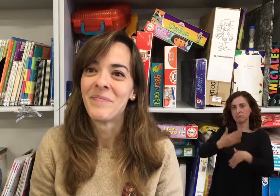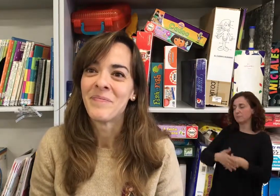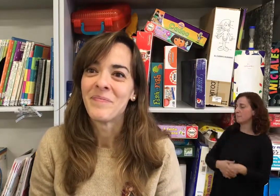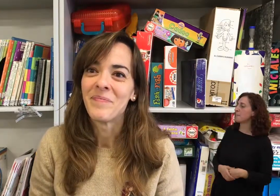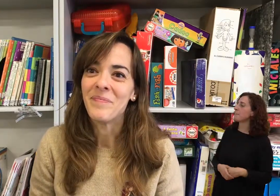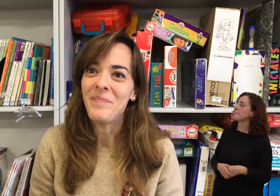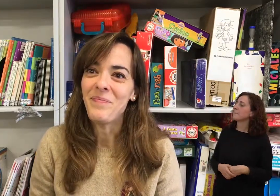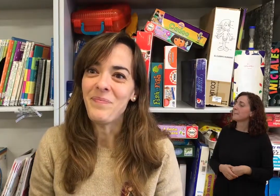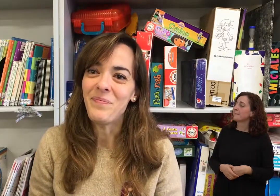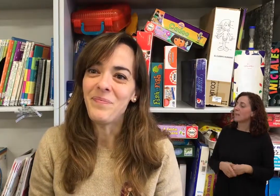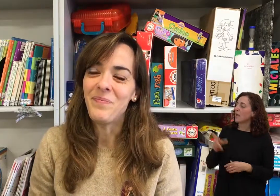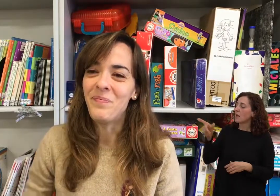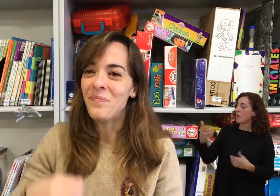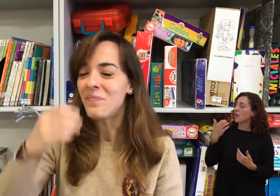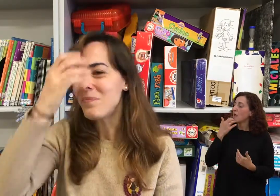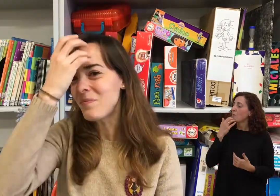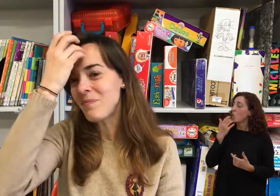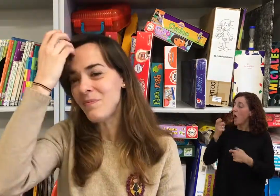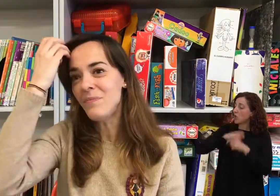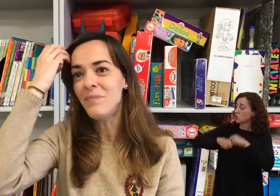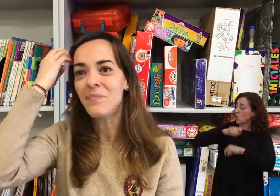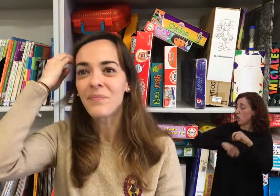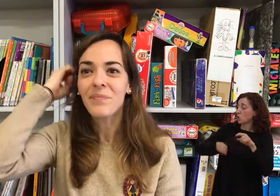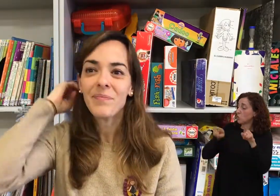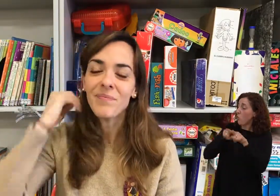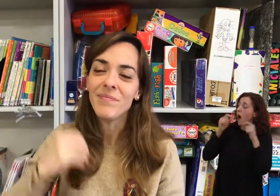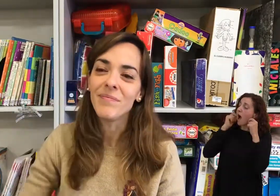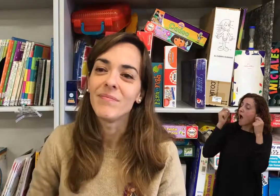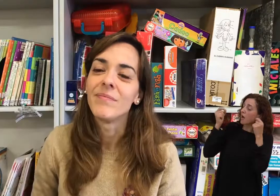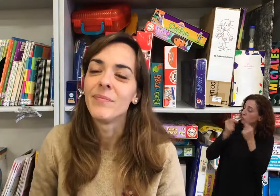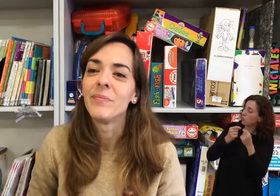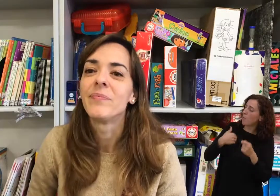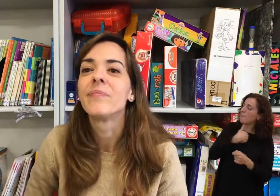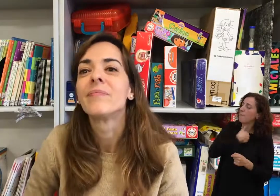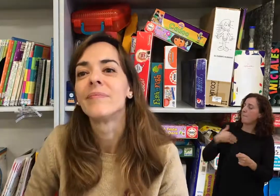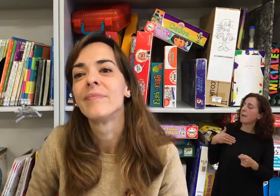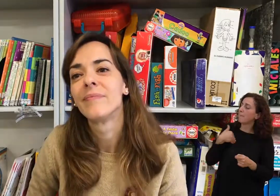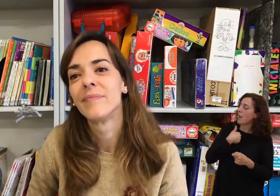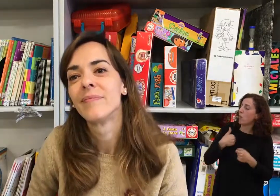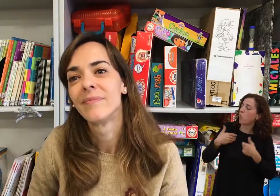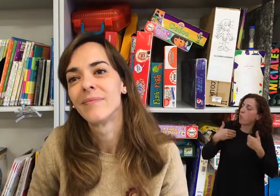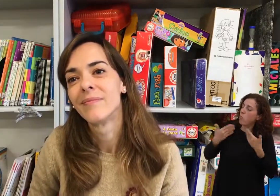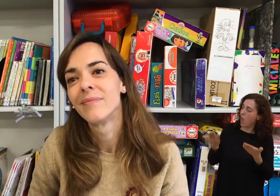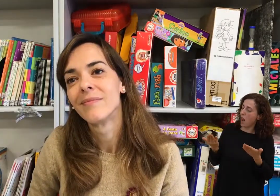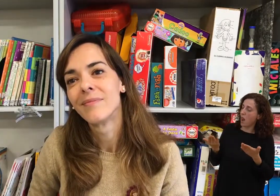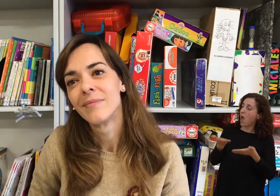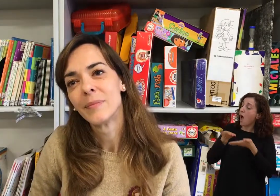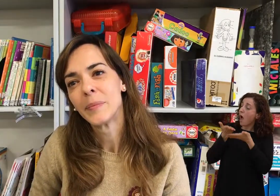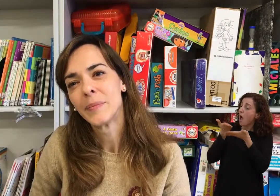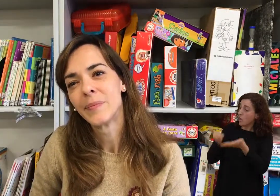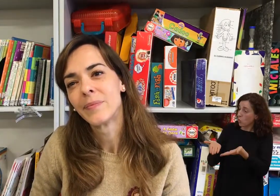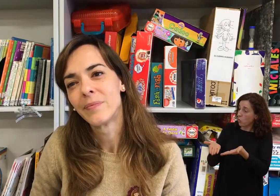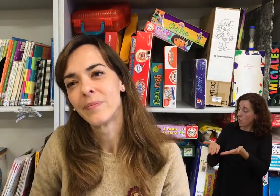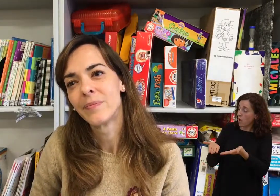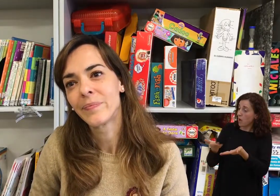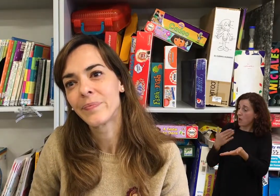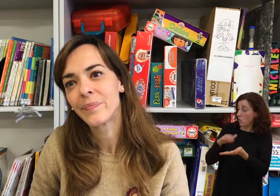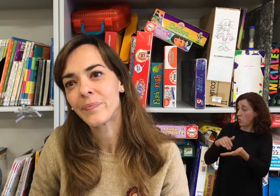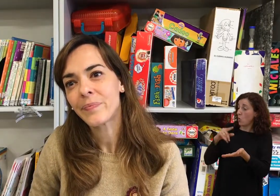Y con respecto al papel que juegan asociaciones como Aransburg, ¿se presta ayuda en el momento